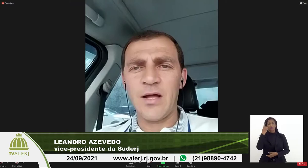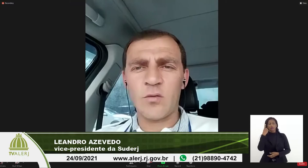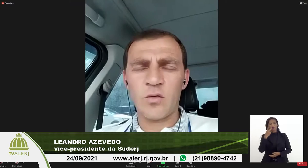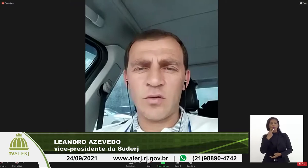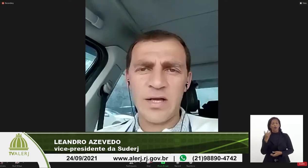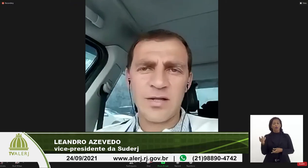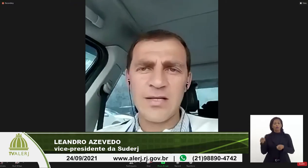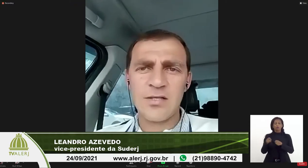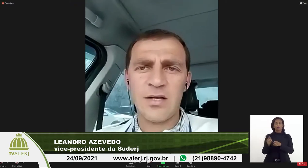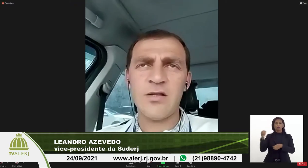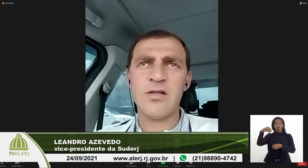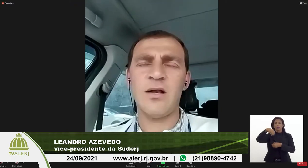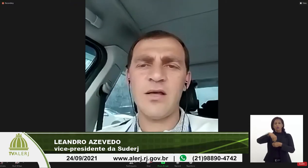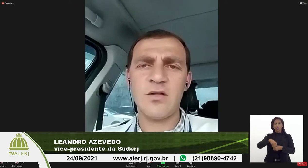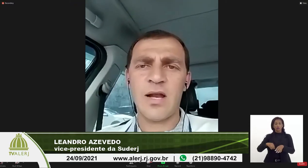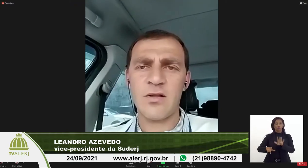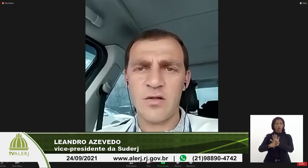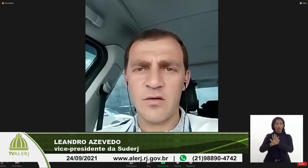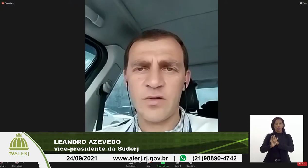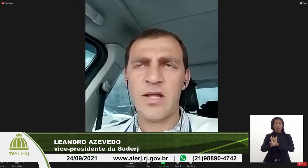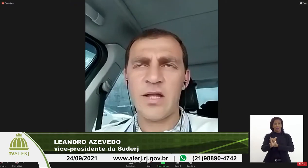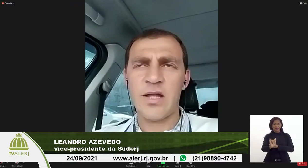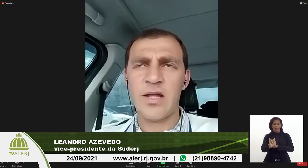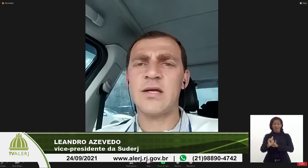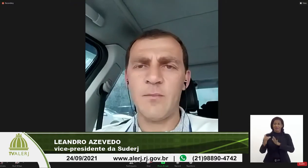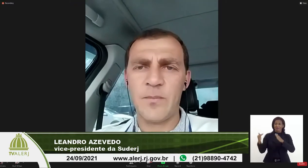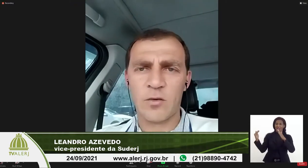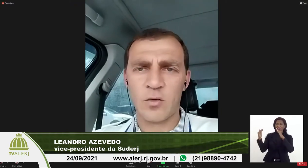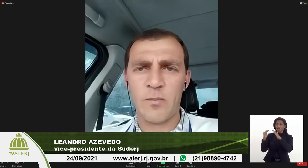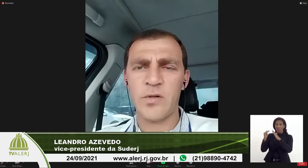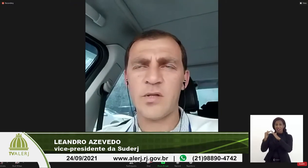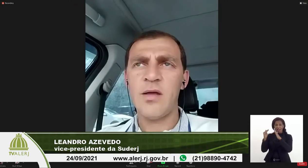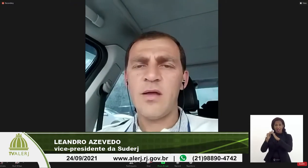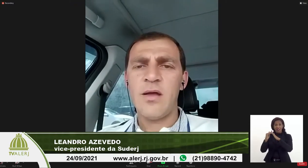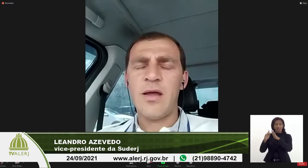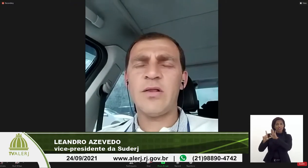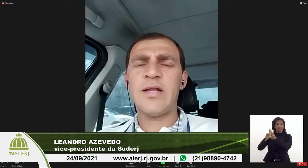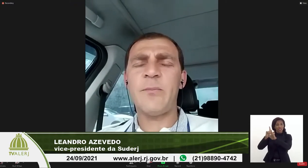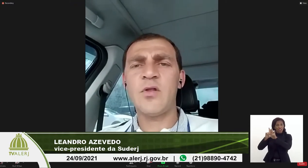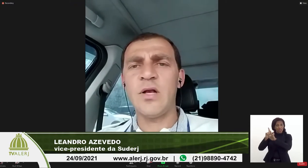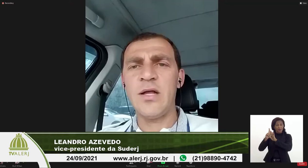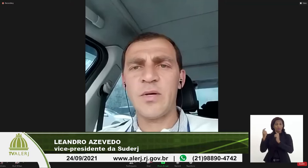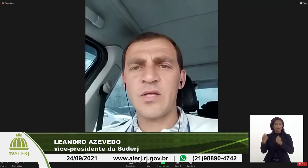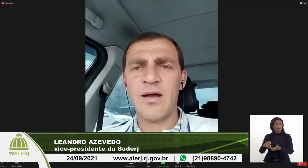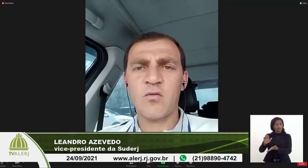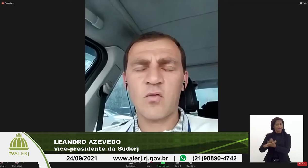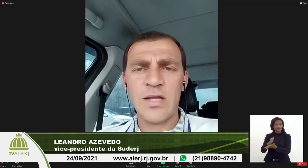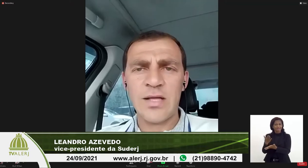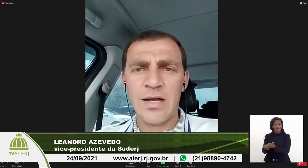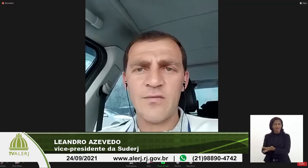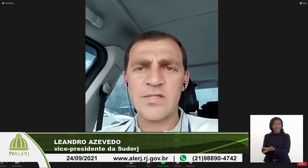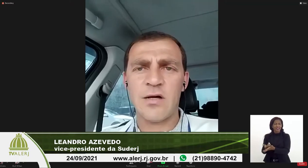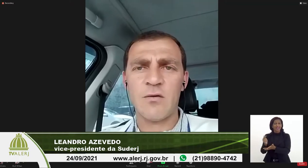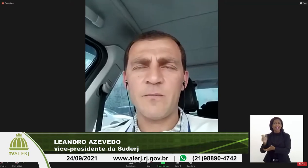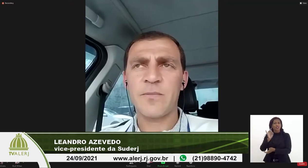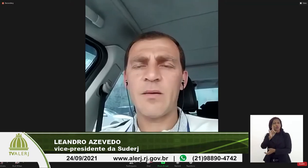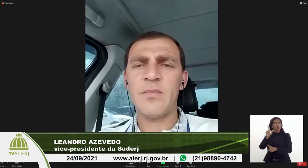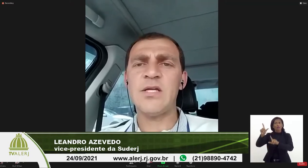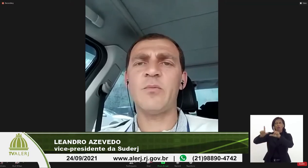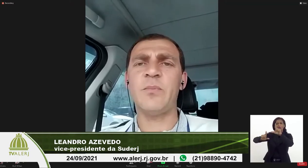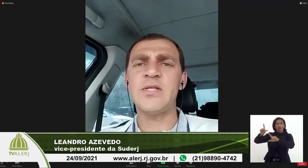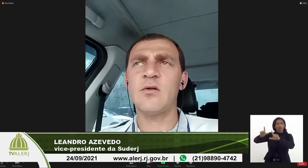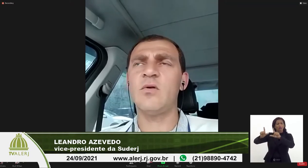até dentro das casas legislativas. Nós, aqui em Petrópolis, o Intérprete de Libras está só na televisão,